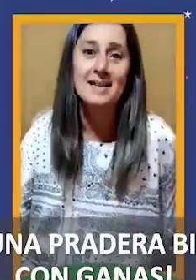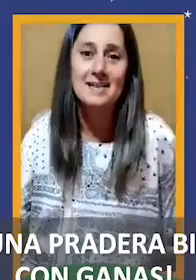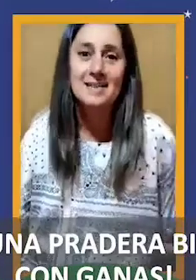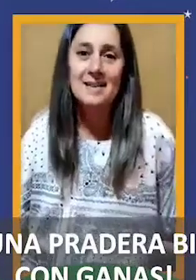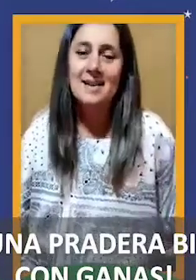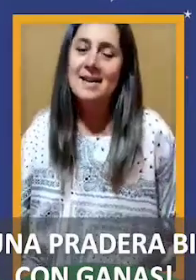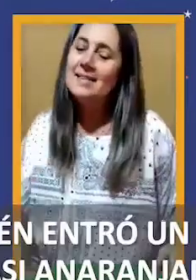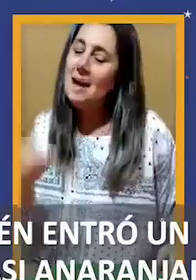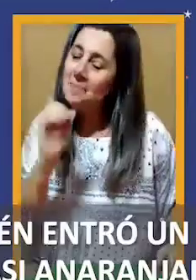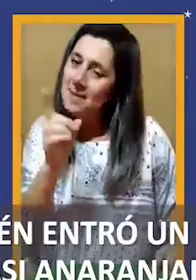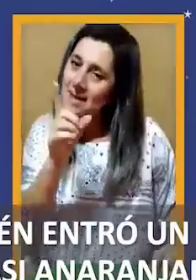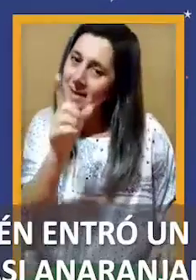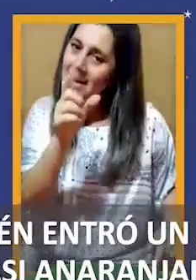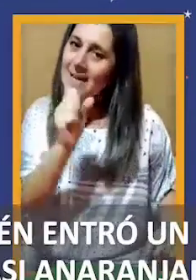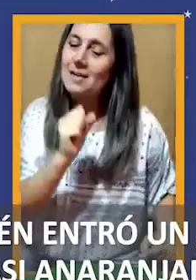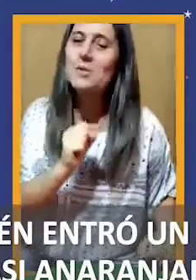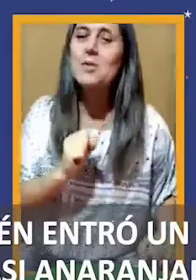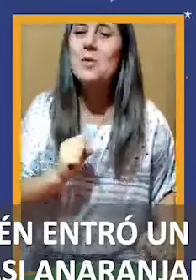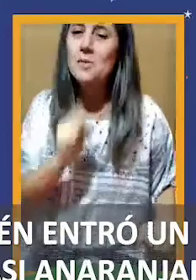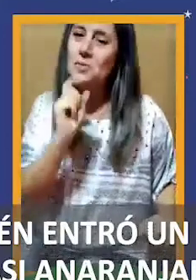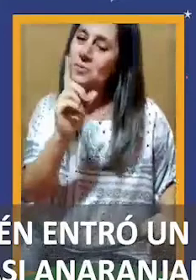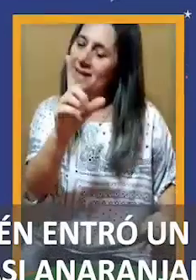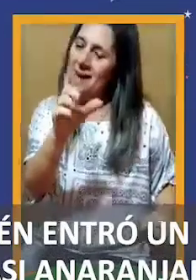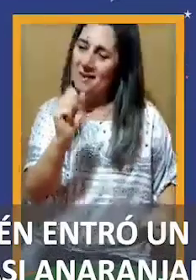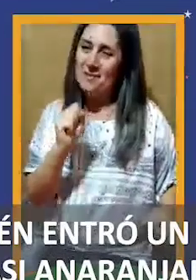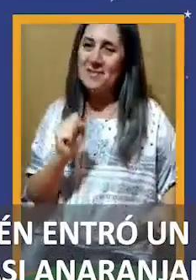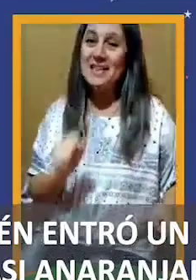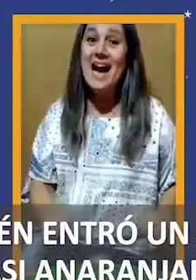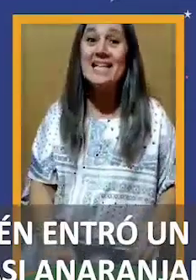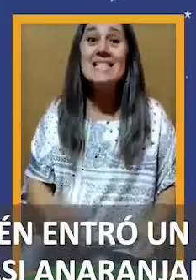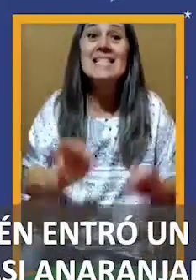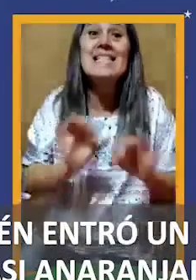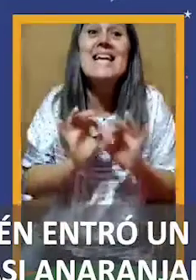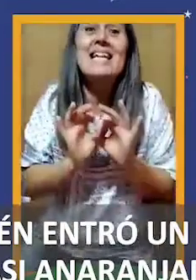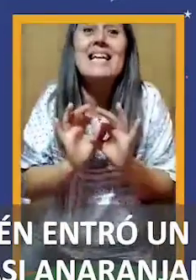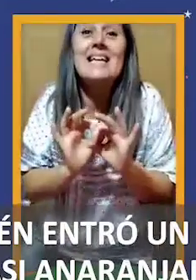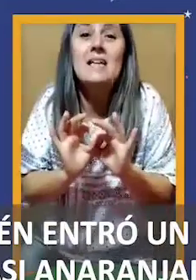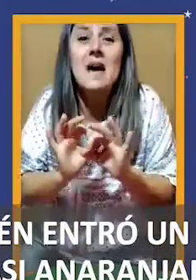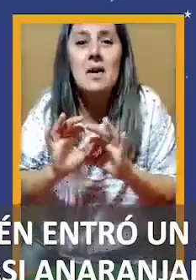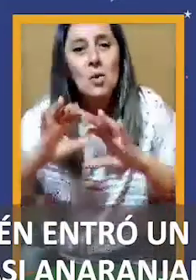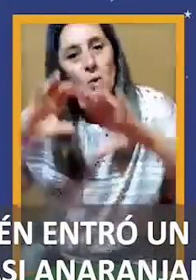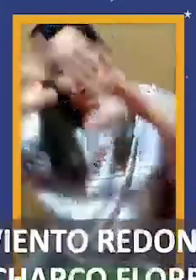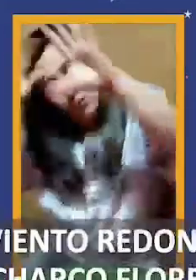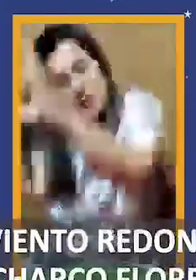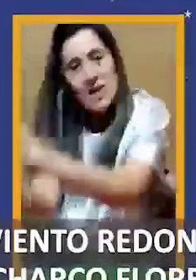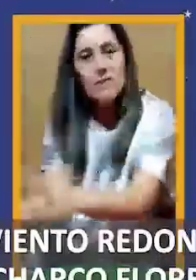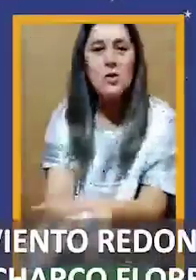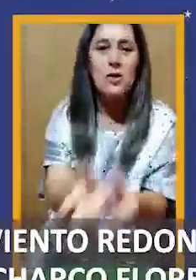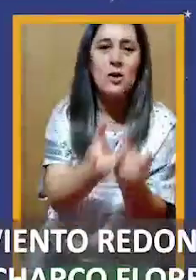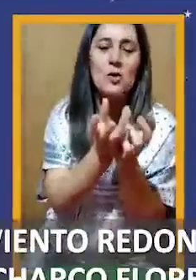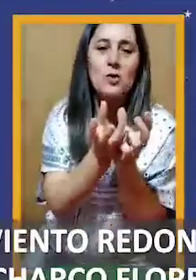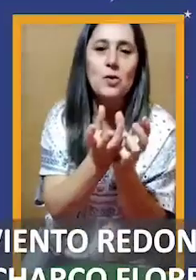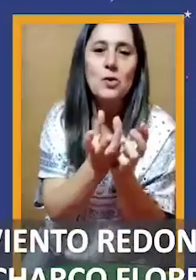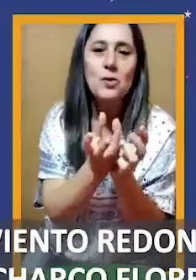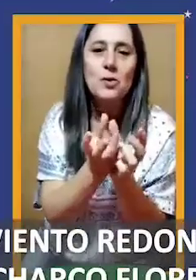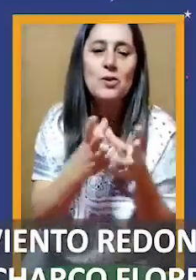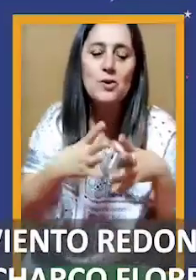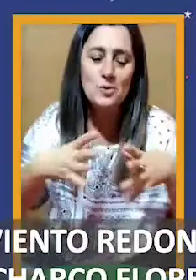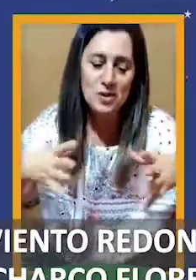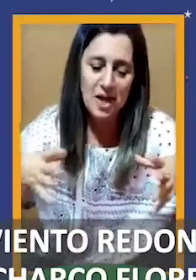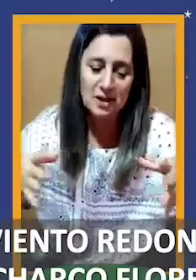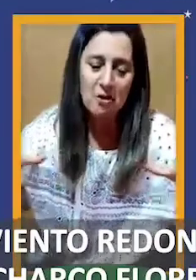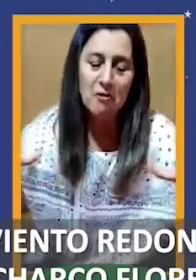ganas. También entró un árbol casi anaranjado, un viento redondo